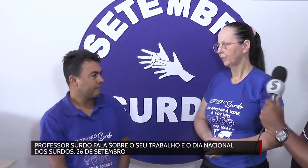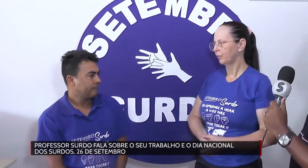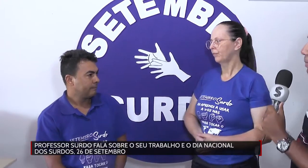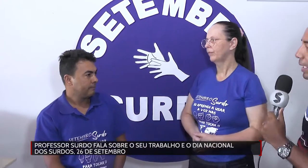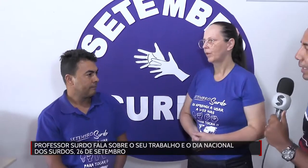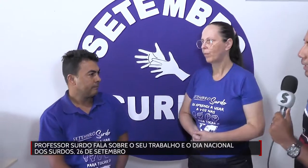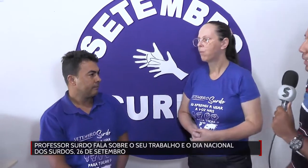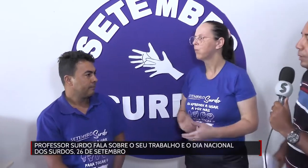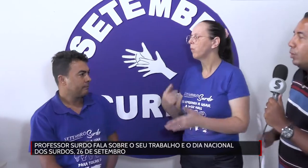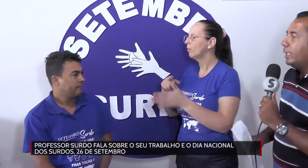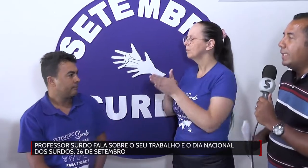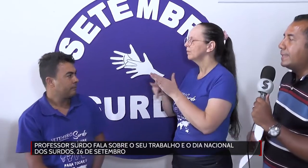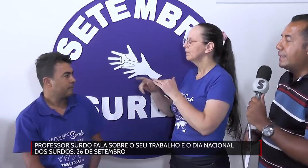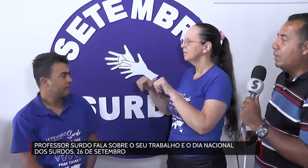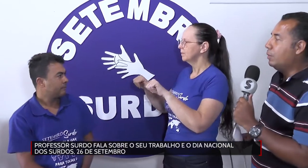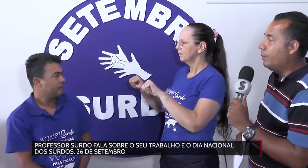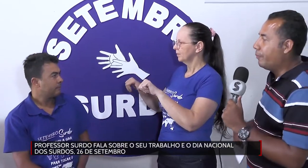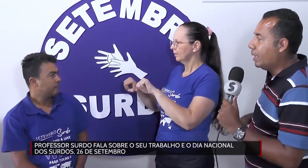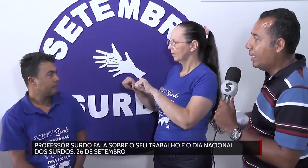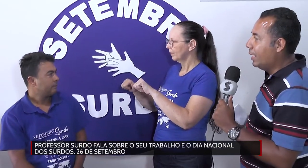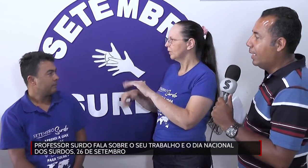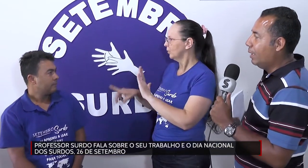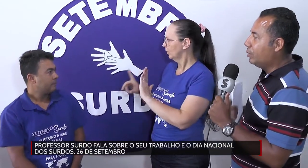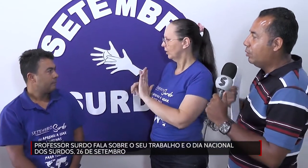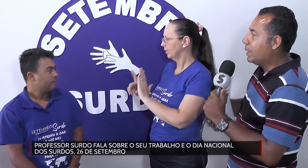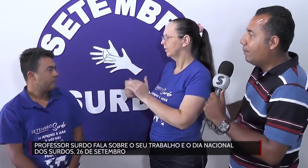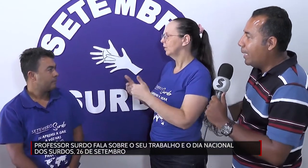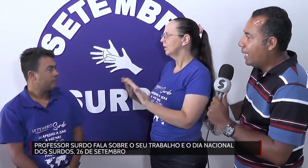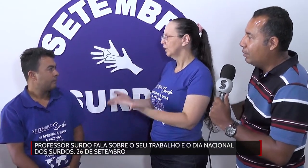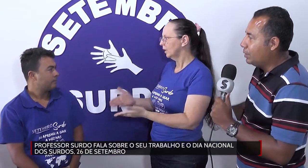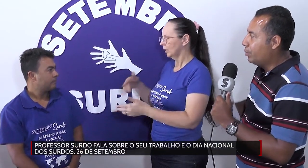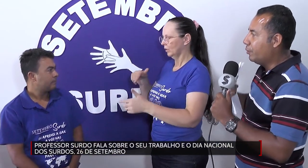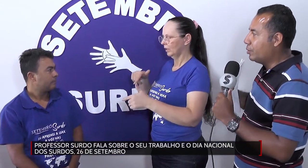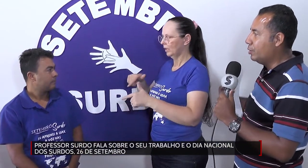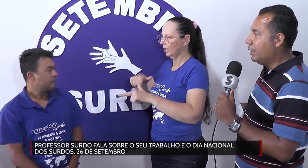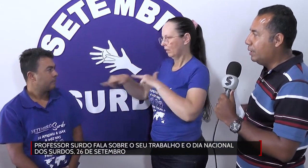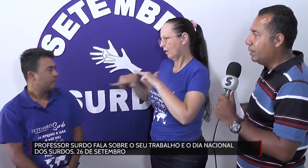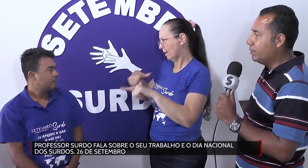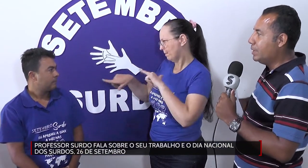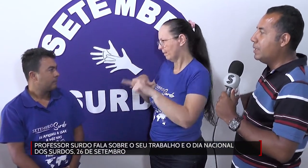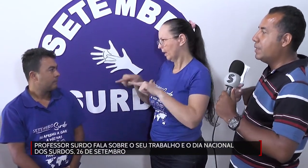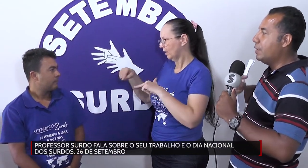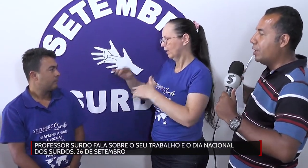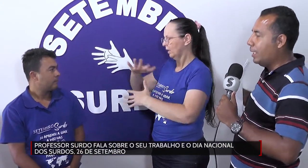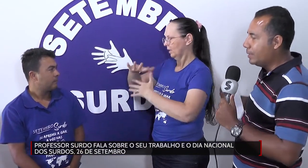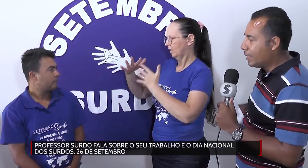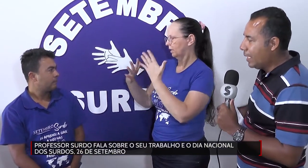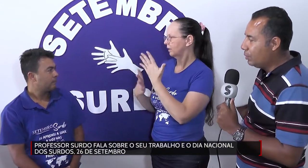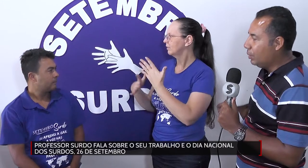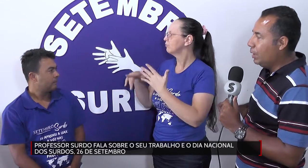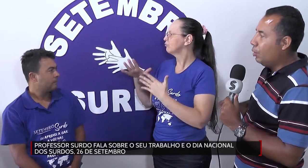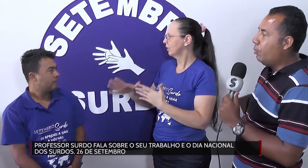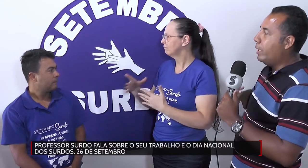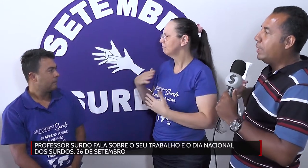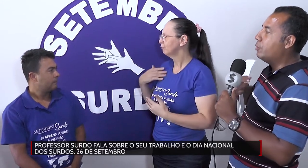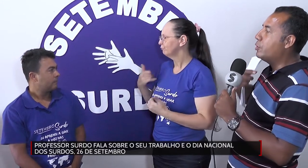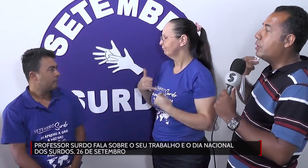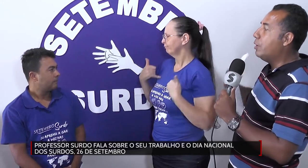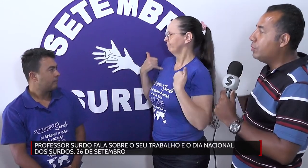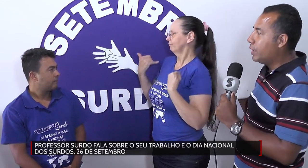Cláudio Omar, com relação ao teu trabalho de professor de Libras, você se sente realizado? Como é que os teus